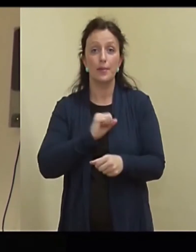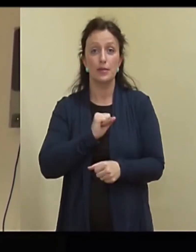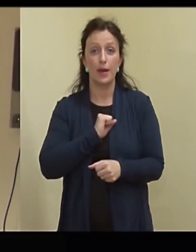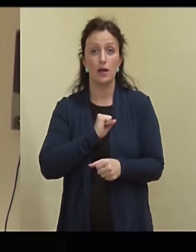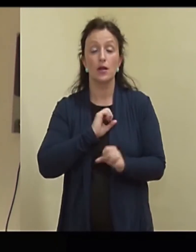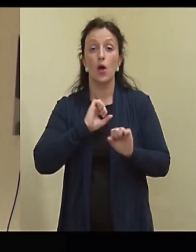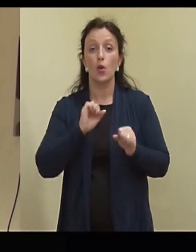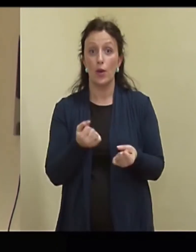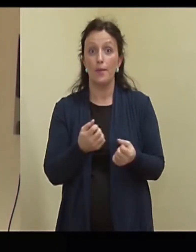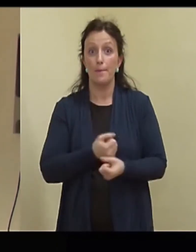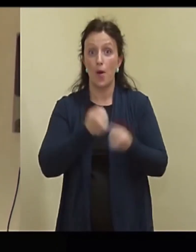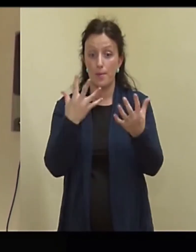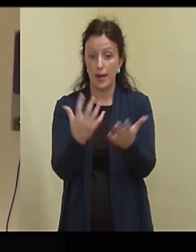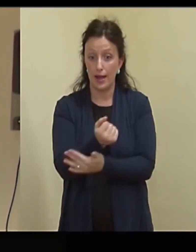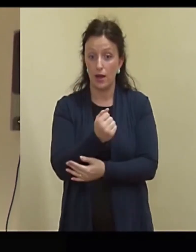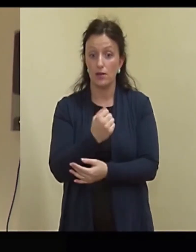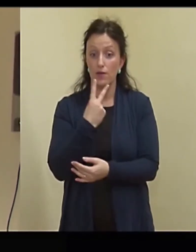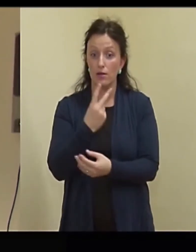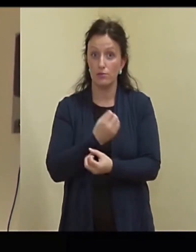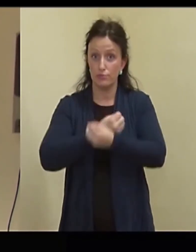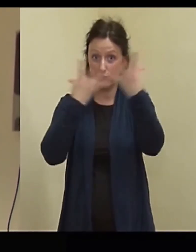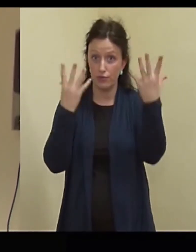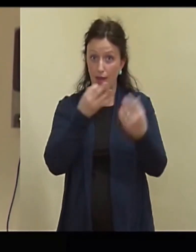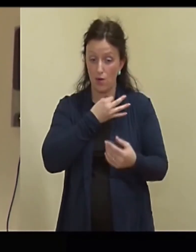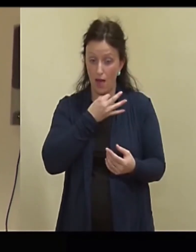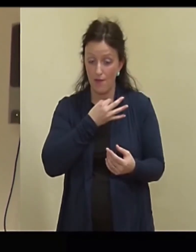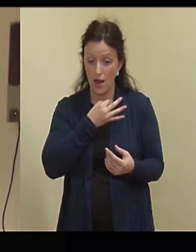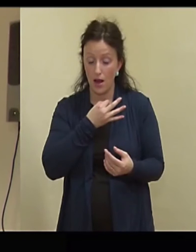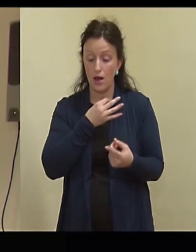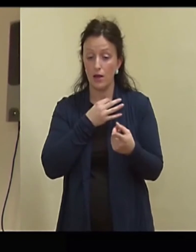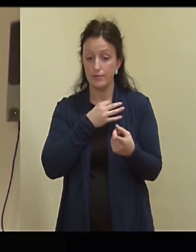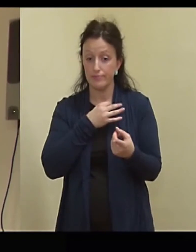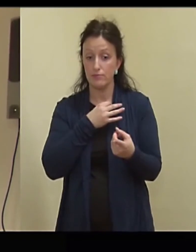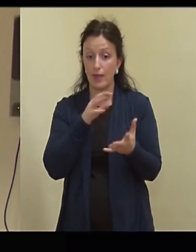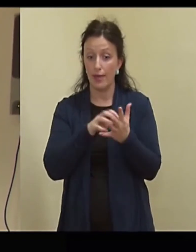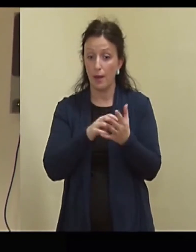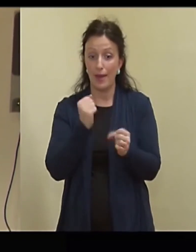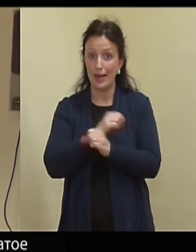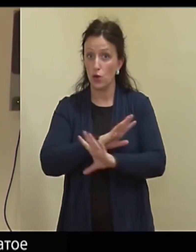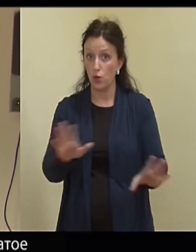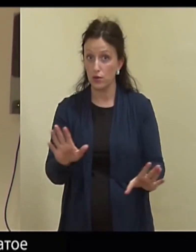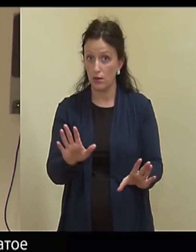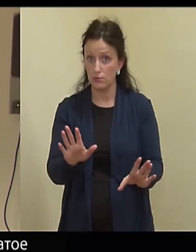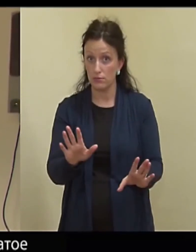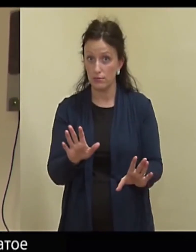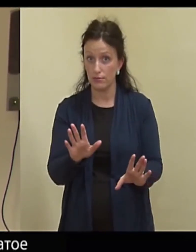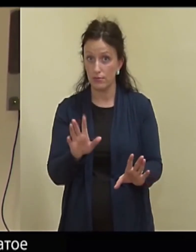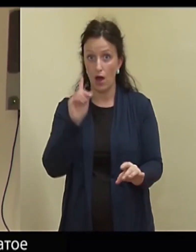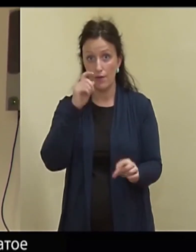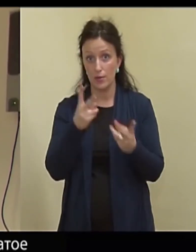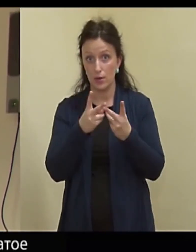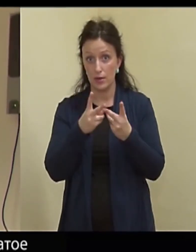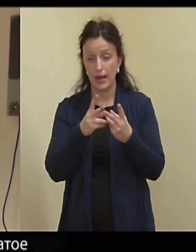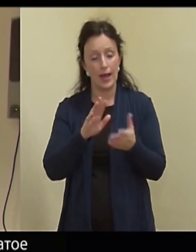lõhkemate lõhkekeha ja vaatate, et noh, ta ei ole juba auku teinud. Järelikult ta ei tööta. Siis on olukord selline, et